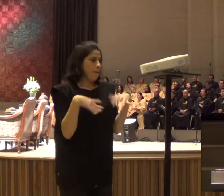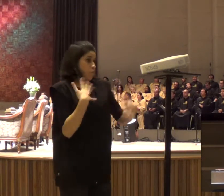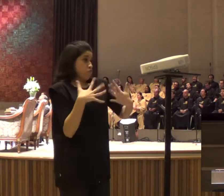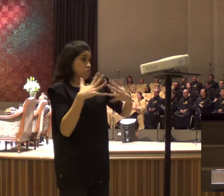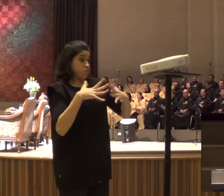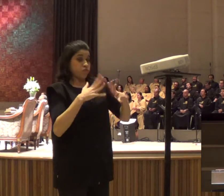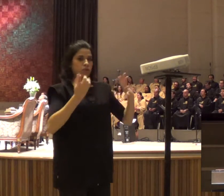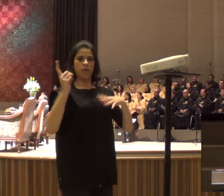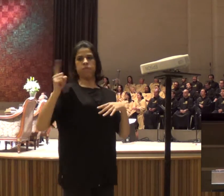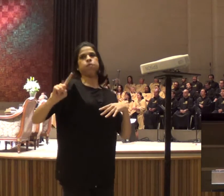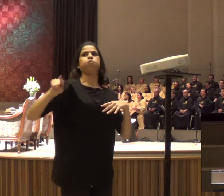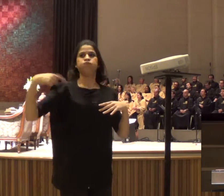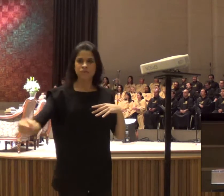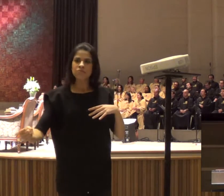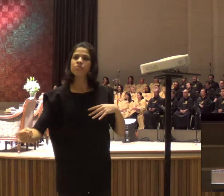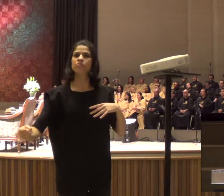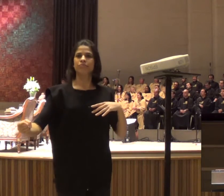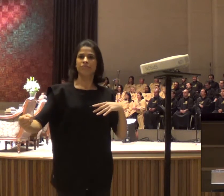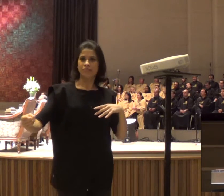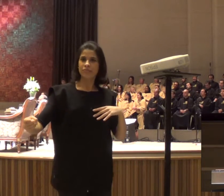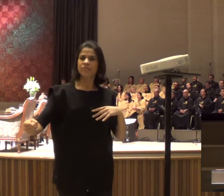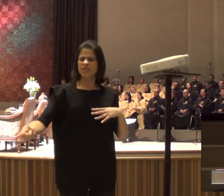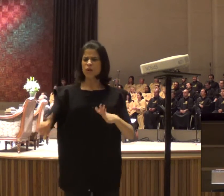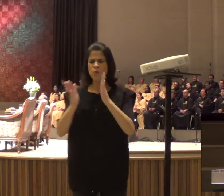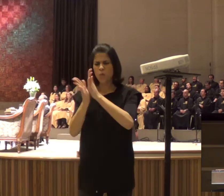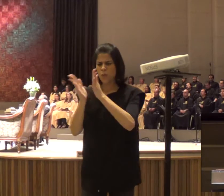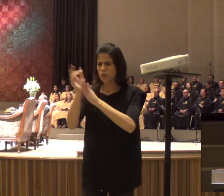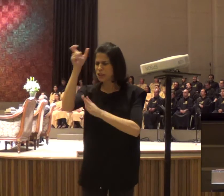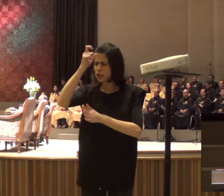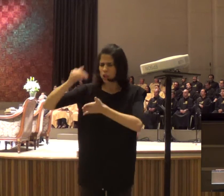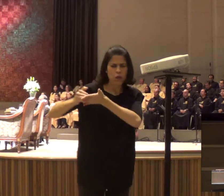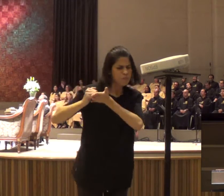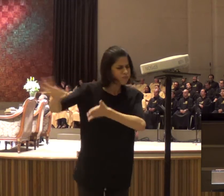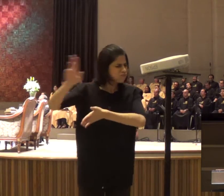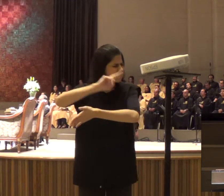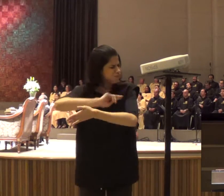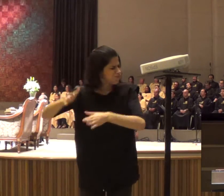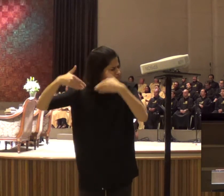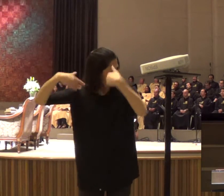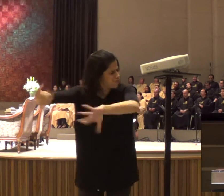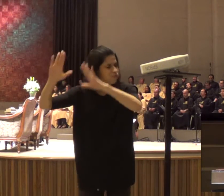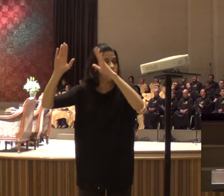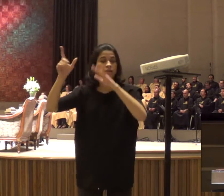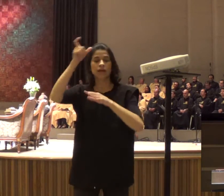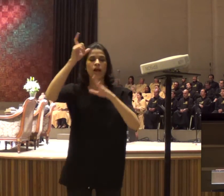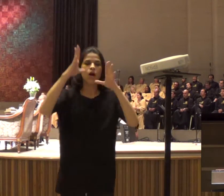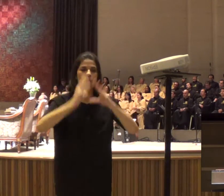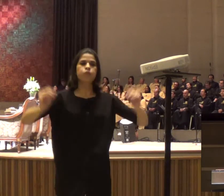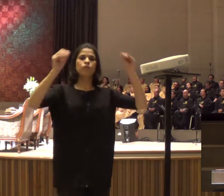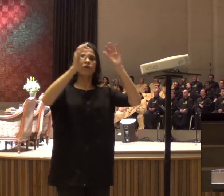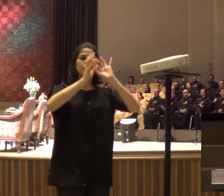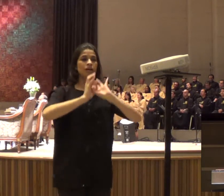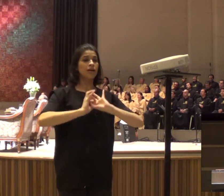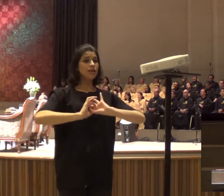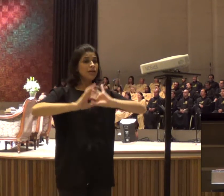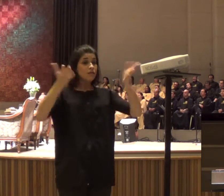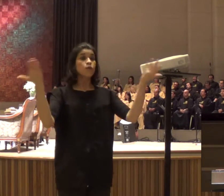foi liberta, se converteu, foi batizada, é membro da igreja até hoje, Deus fez uma obra tremenda ali,